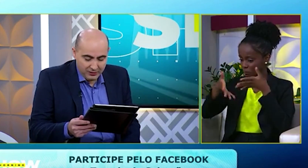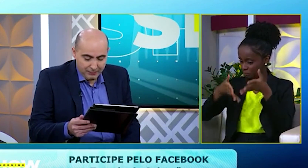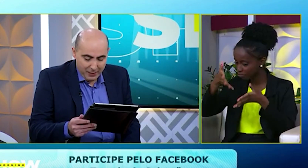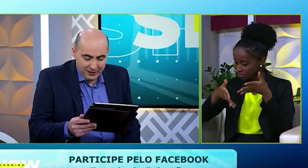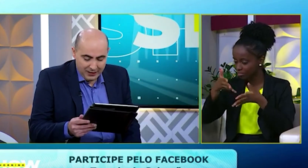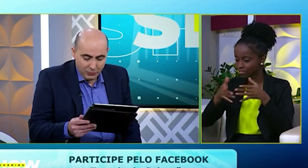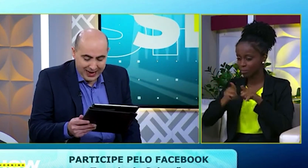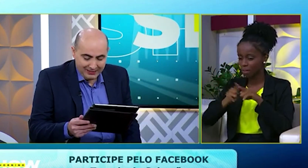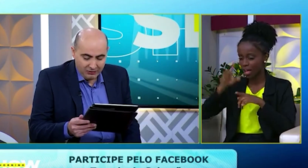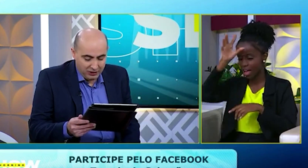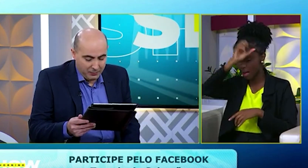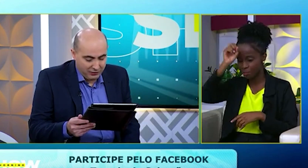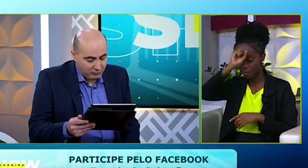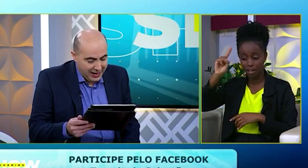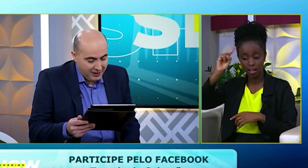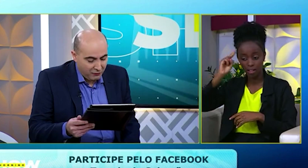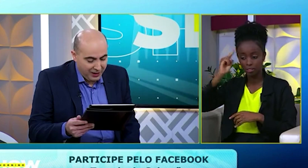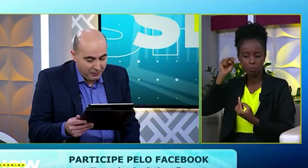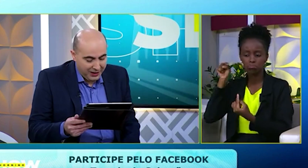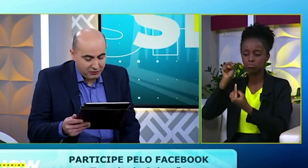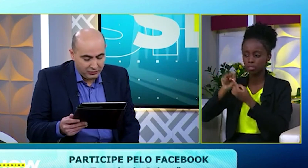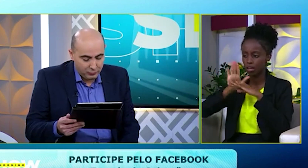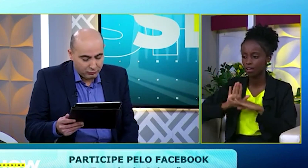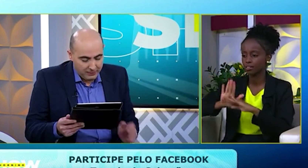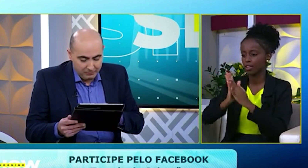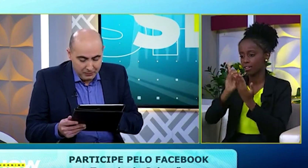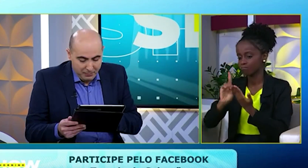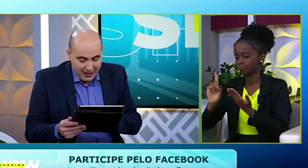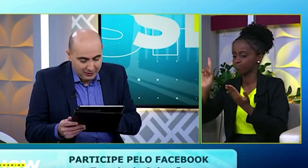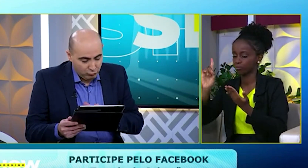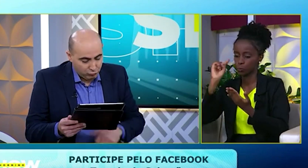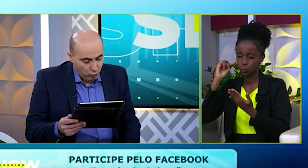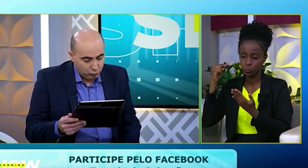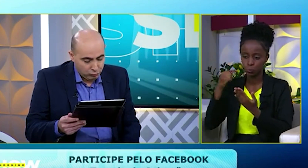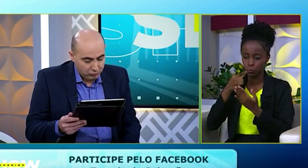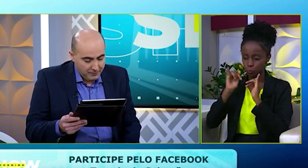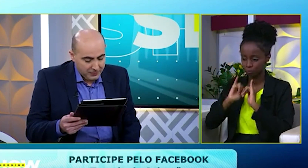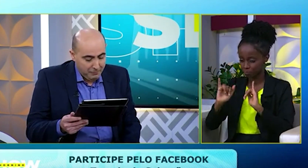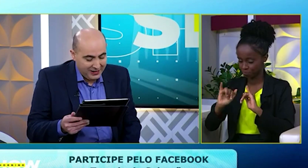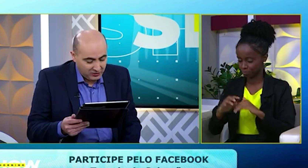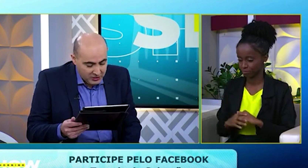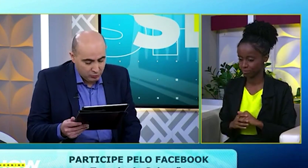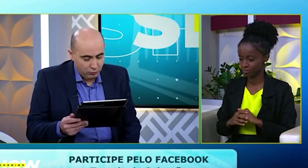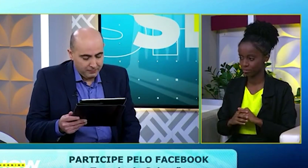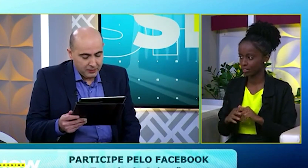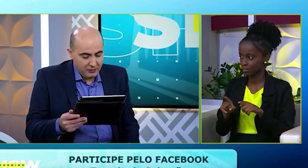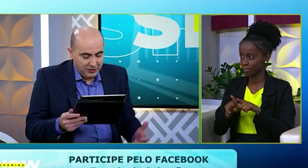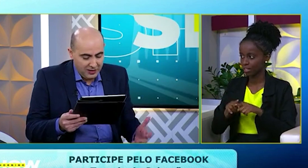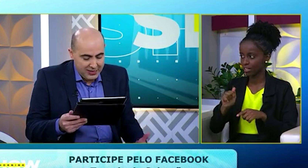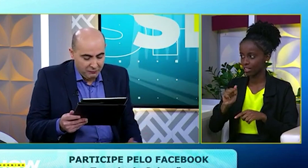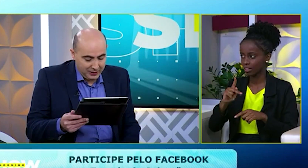Libras, aprendendo cada dia para ajudar e levar a palavra de Deus para os outros. Aparecido,